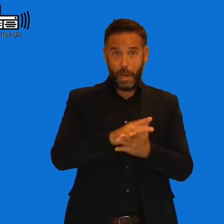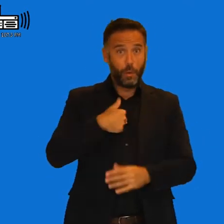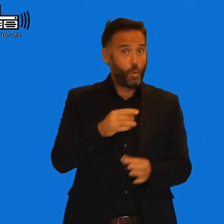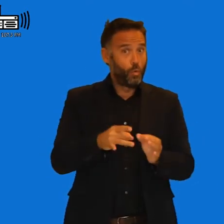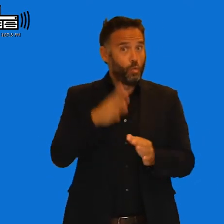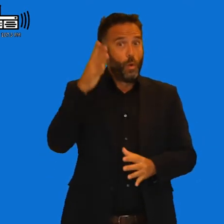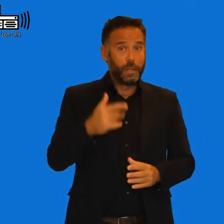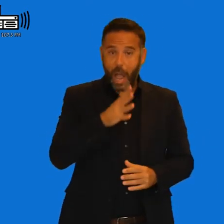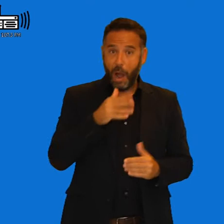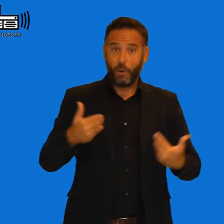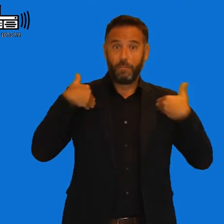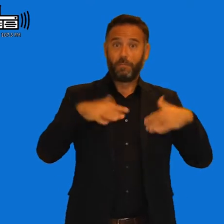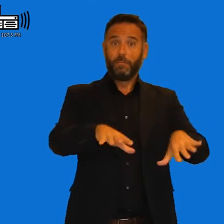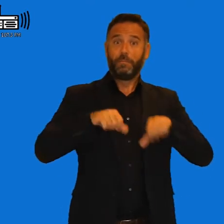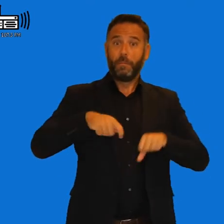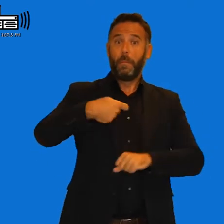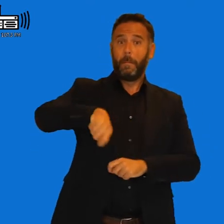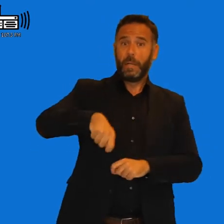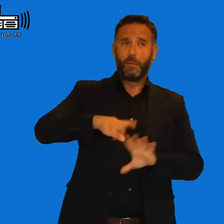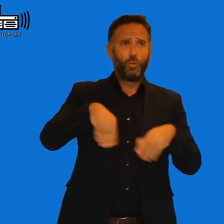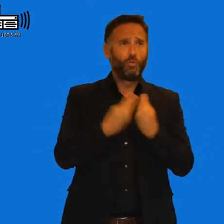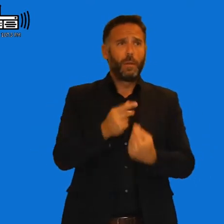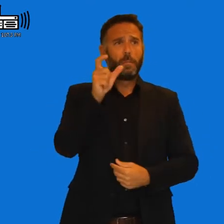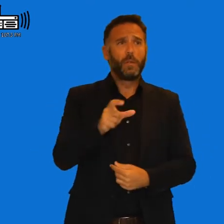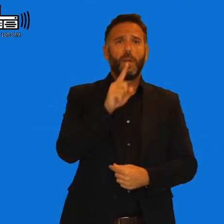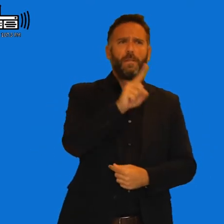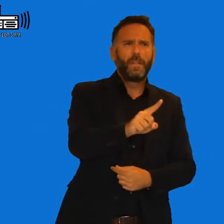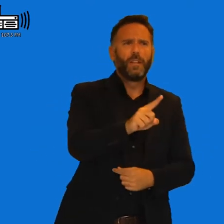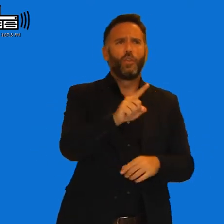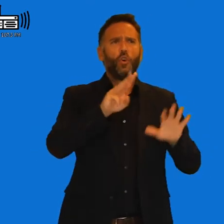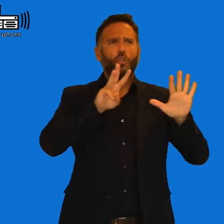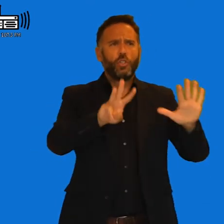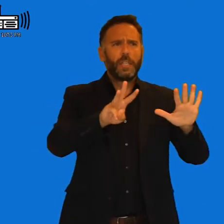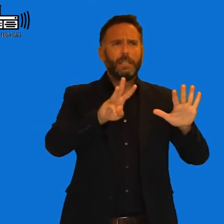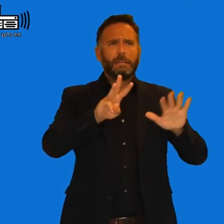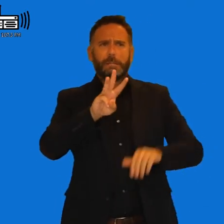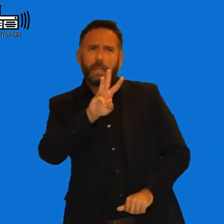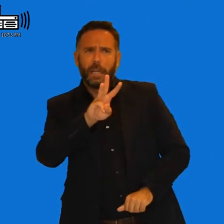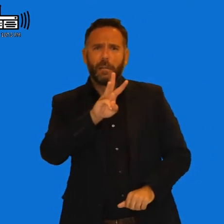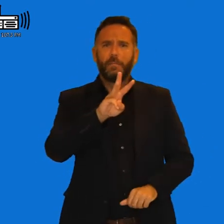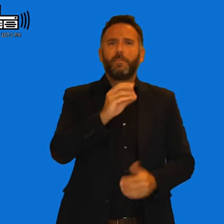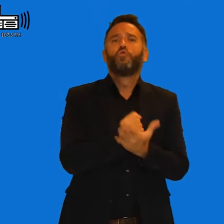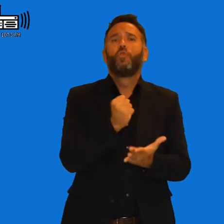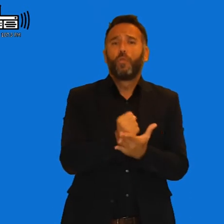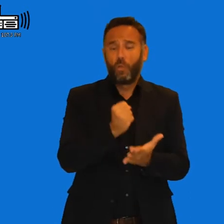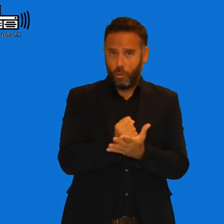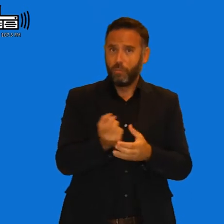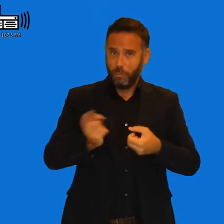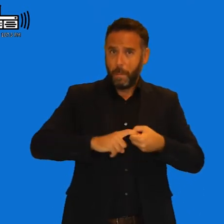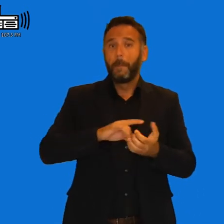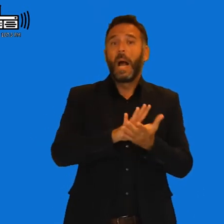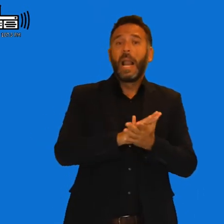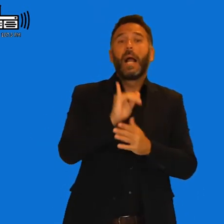de representar la hora de representar a un grupo de ciento ochenta y dos ciento ochenta y tres pensados con espina bífida en Málaga y